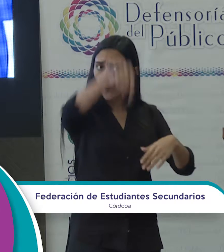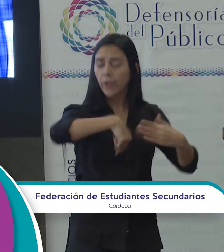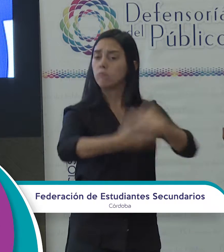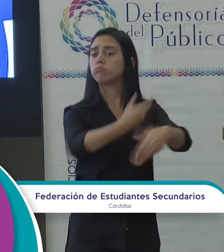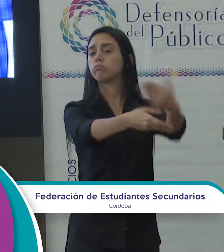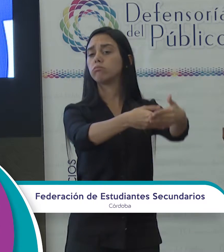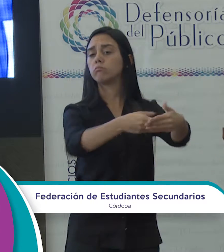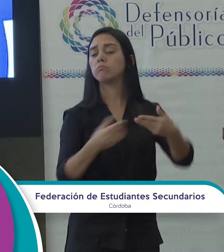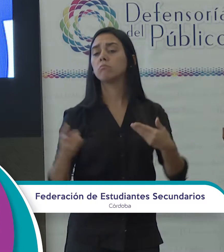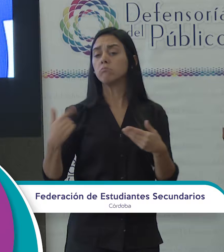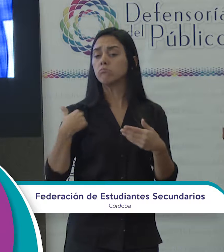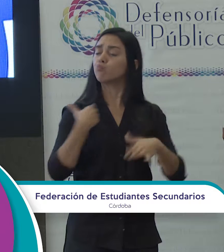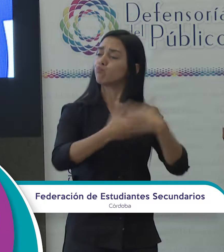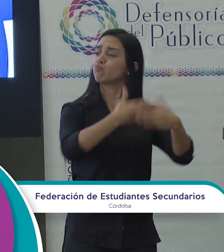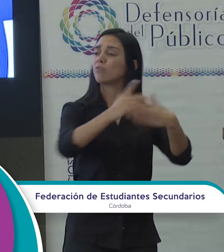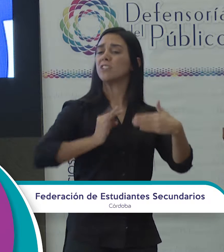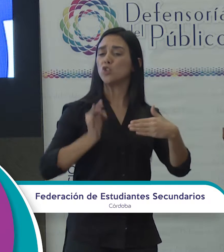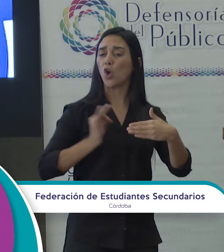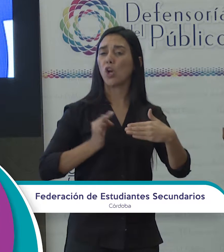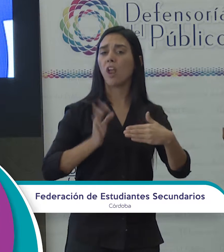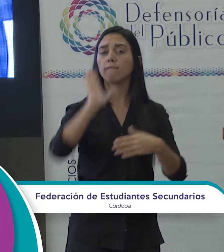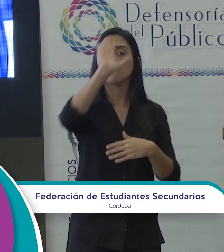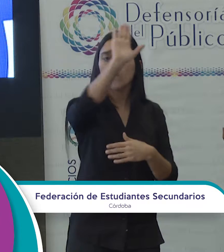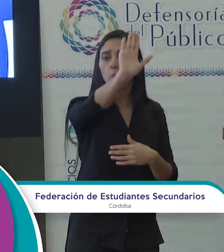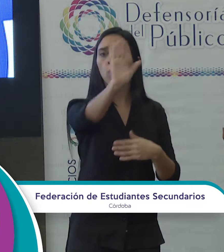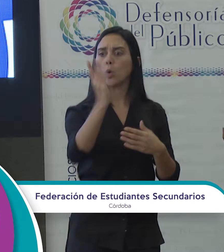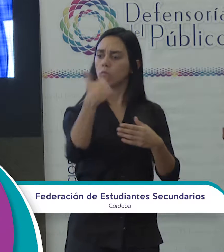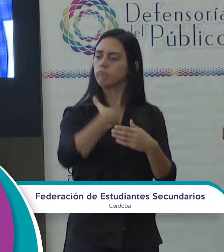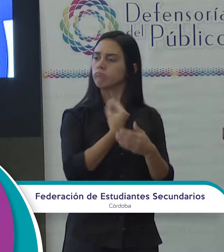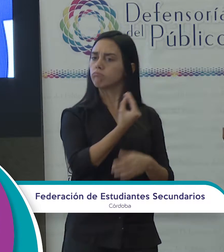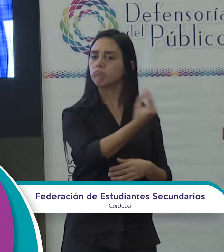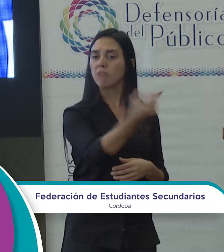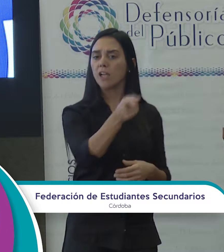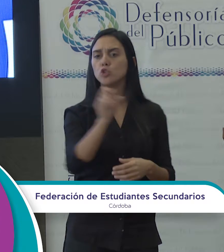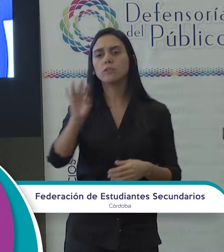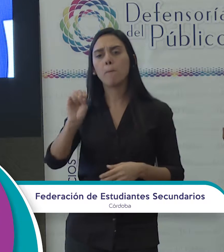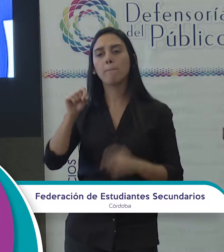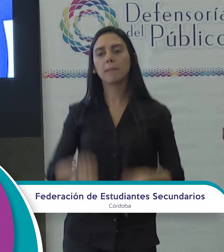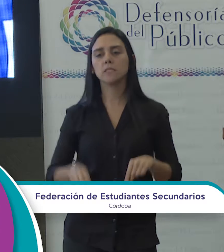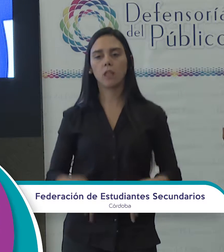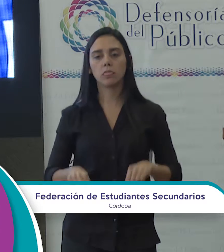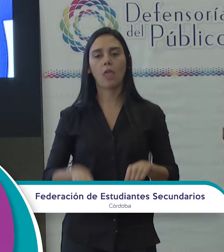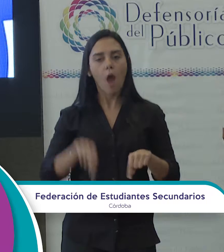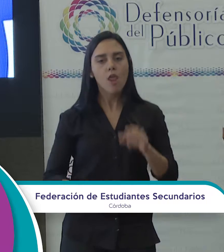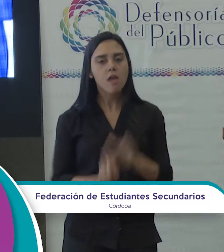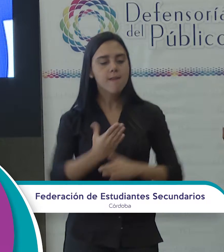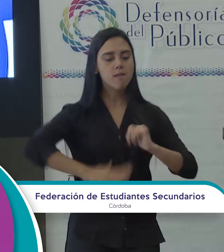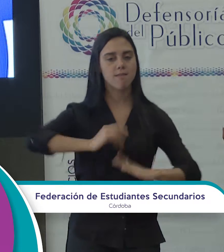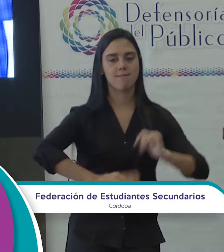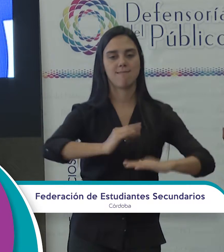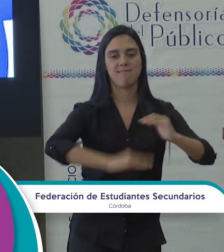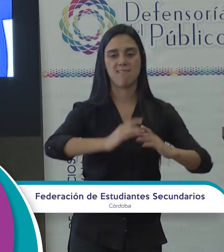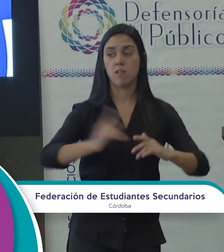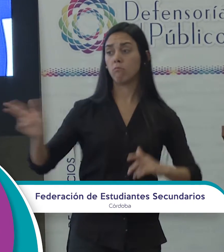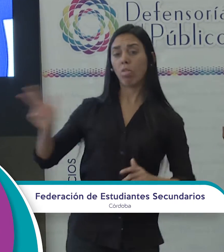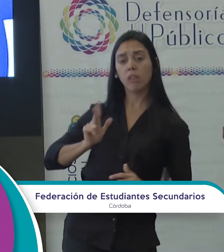marcha de la historia jamás nos perdonará no entender que el futuro llegó hace rato y es eso que estamos presente. Por eso exigimos que, si nos dicen que somos el